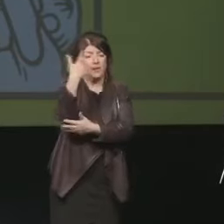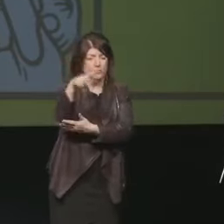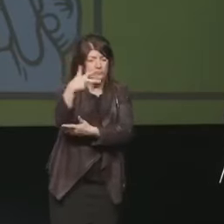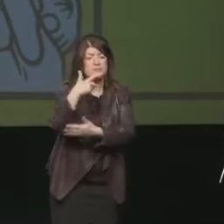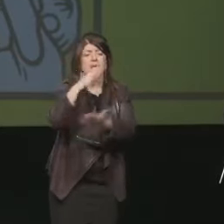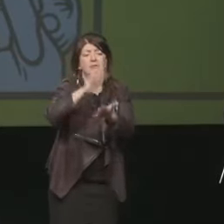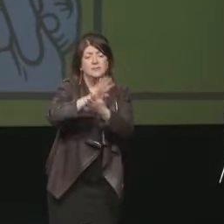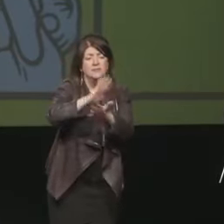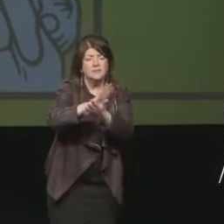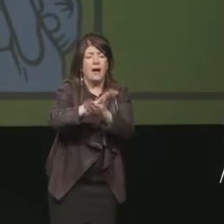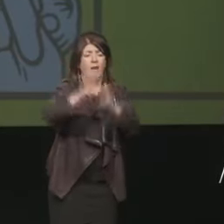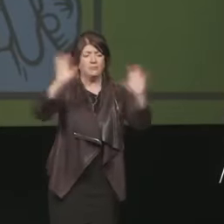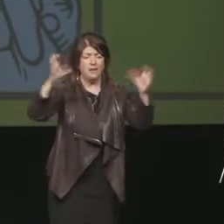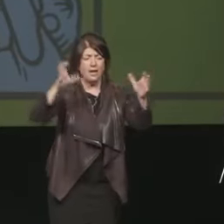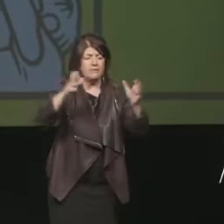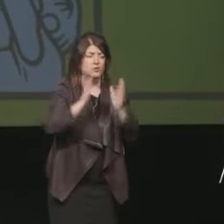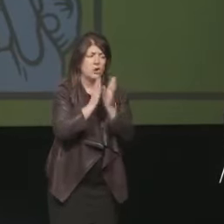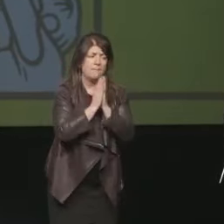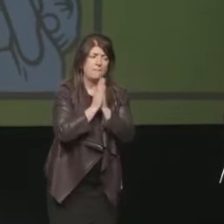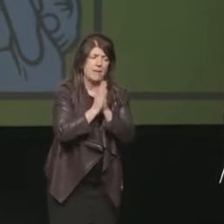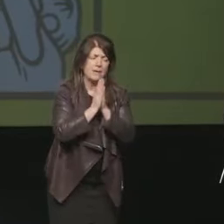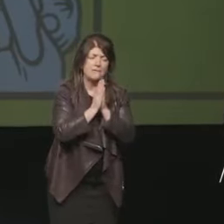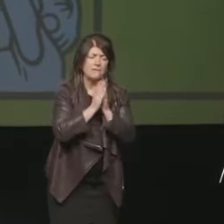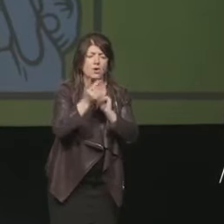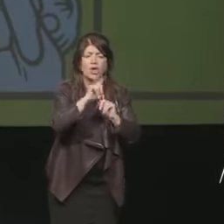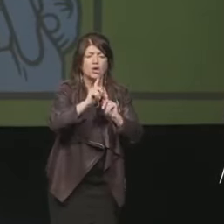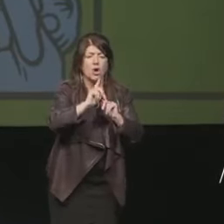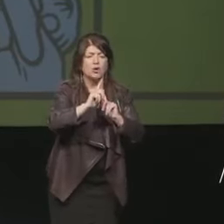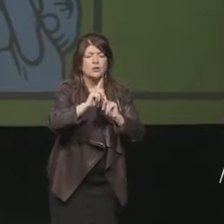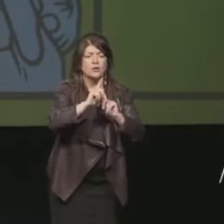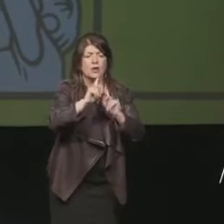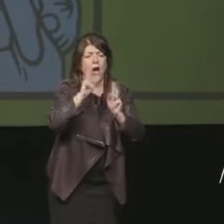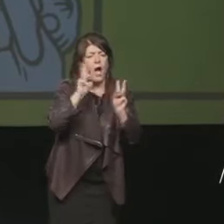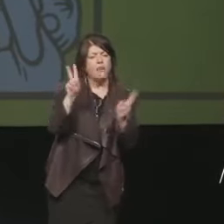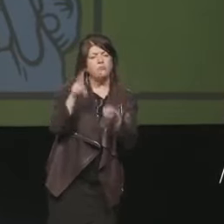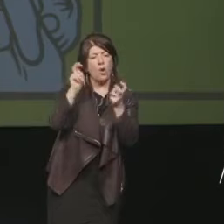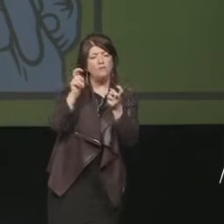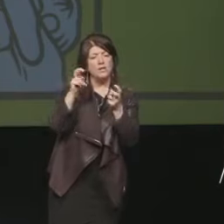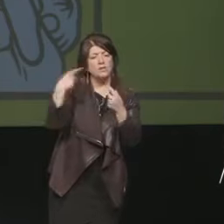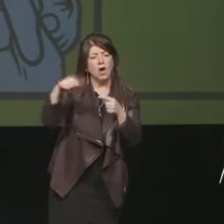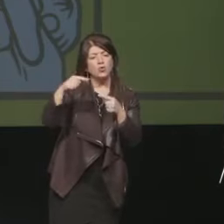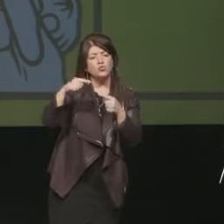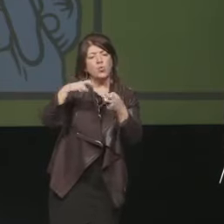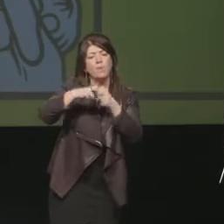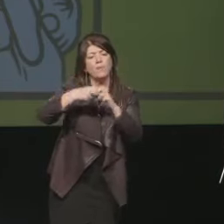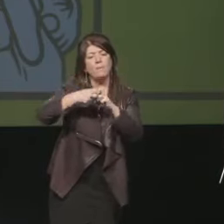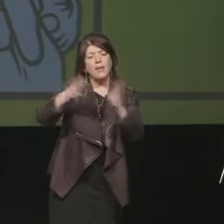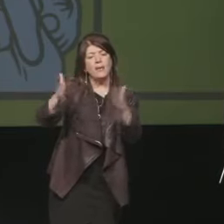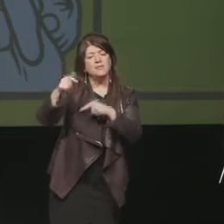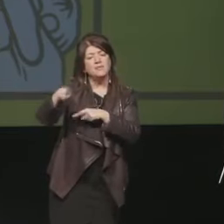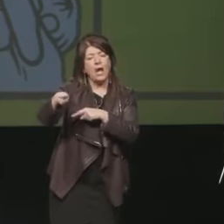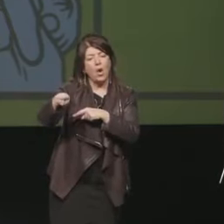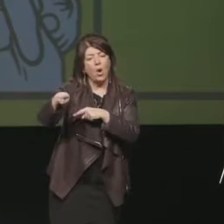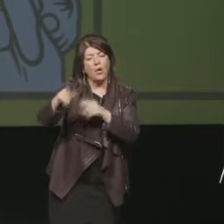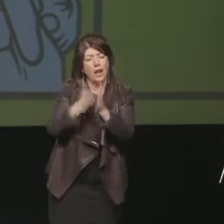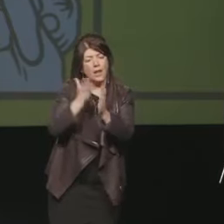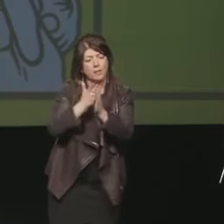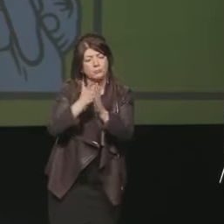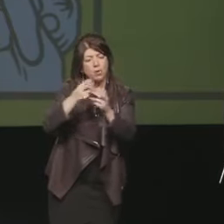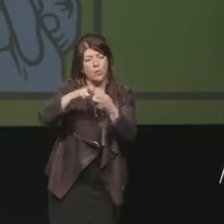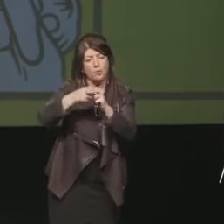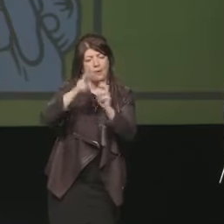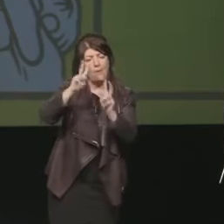stampa locale, di non strumentalizzare il salone evidenziandone prevalentemente le difficoltà e le criticità, che purtroppo non sono